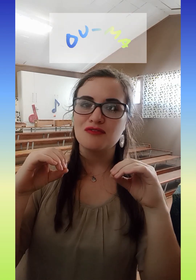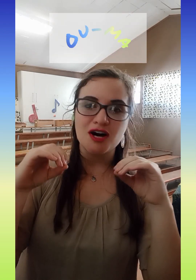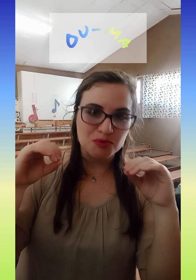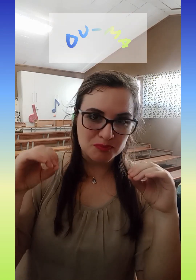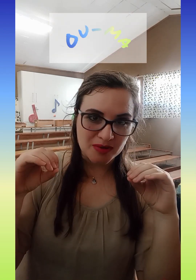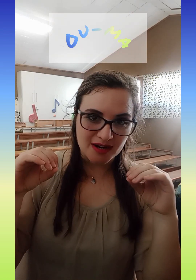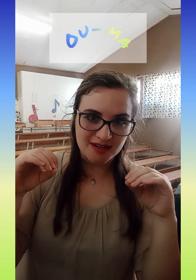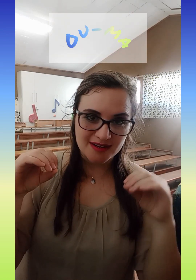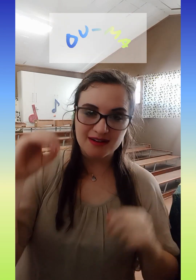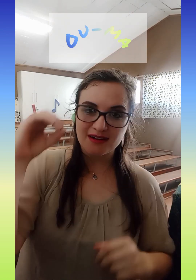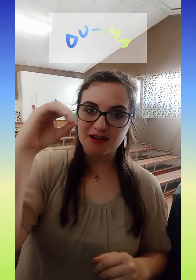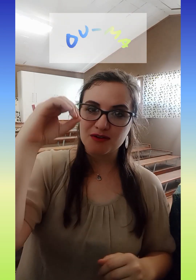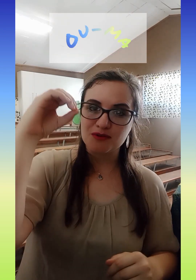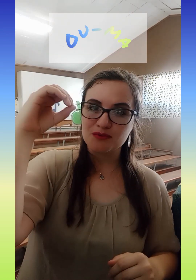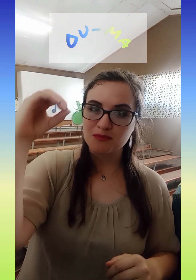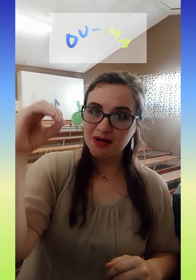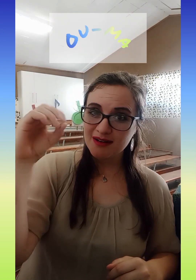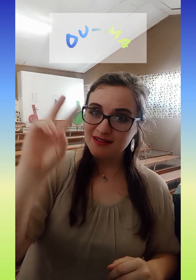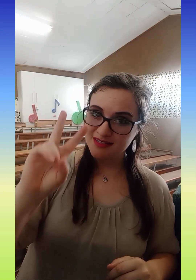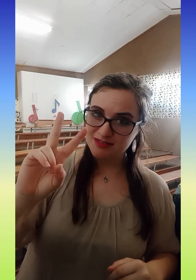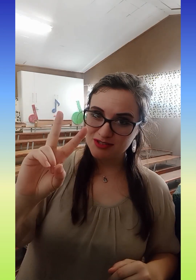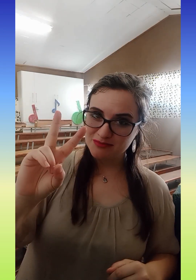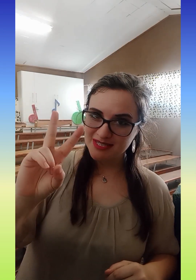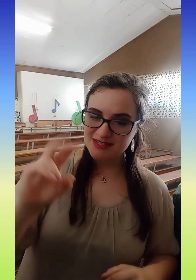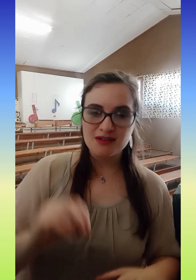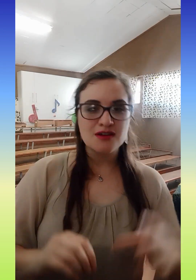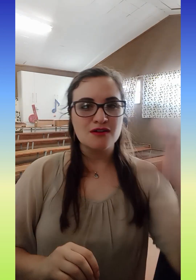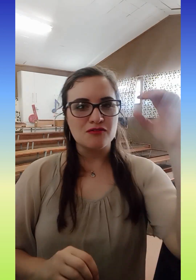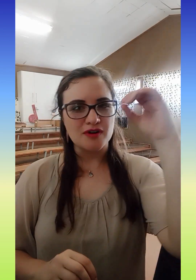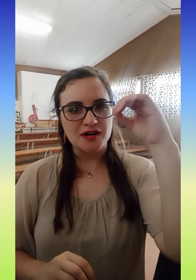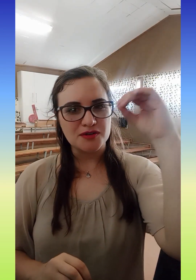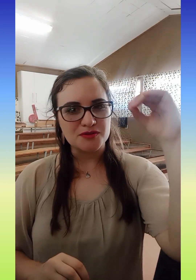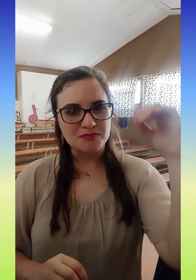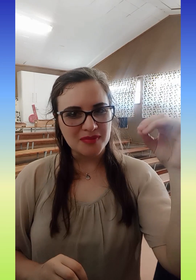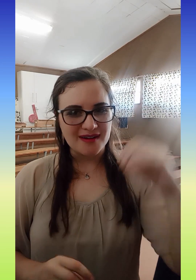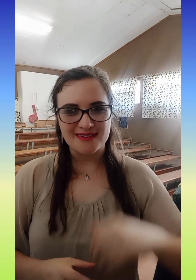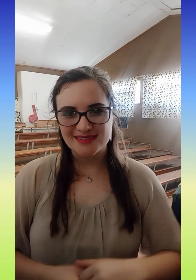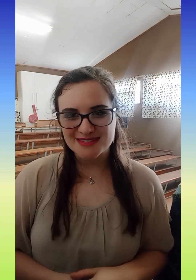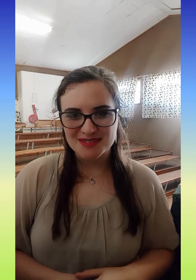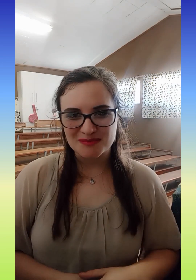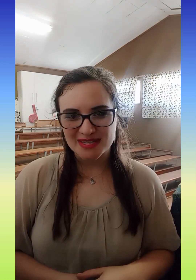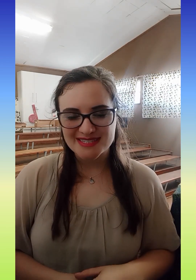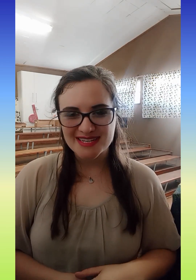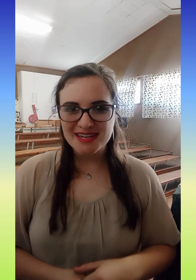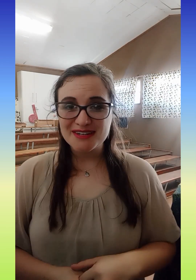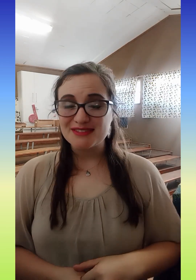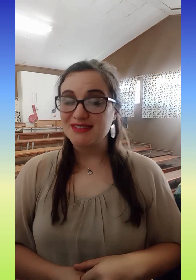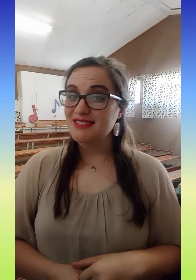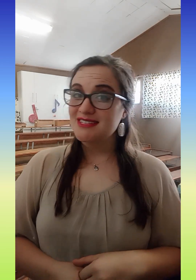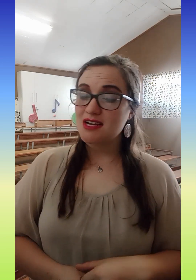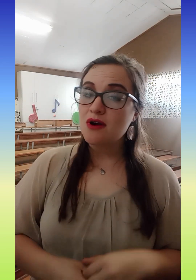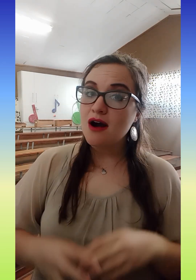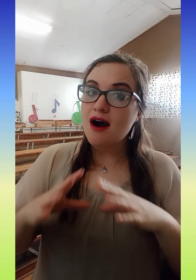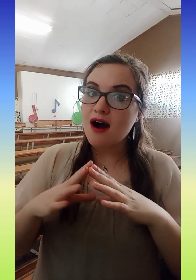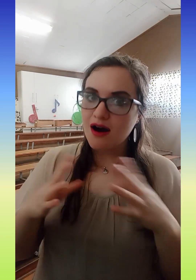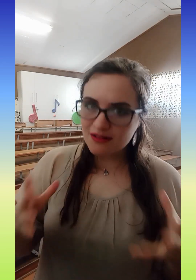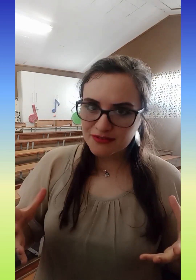opa. Oma, two beats. Opa, two beats. Goed, nou dit is jou half